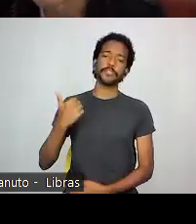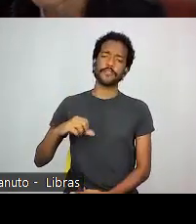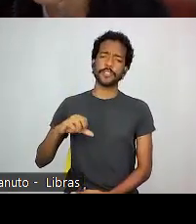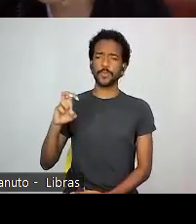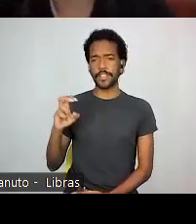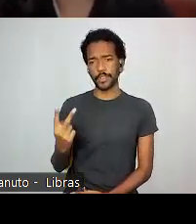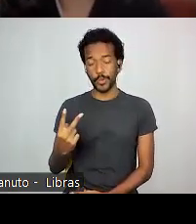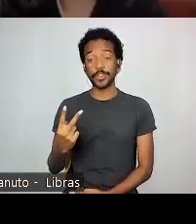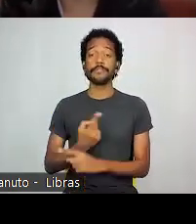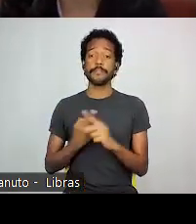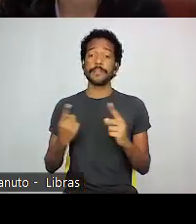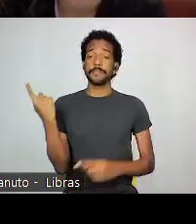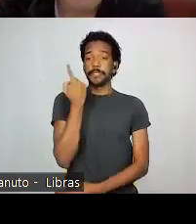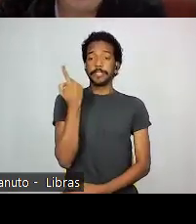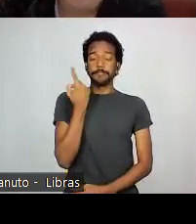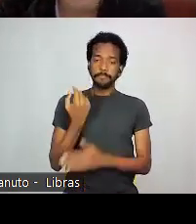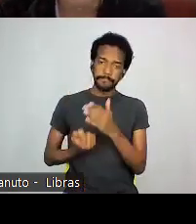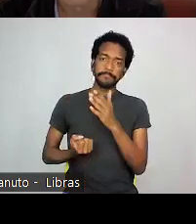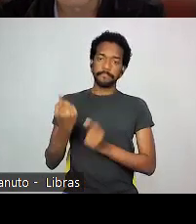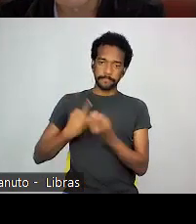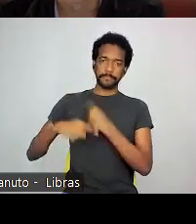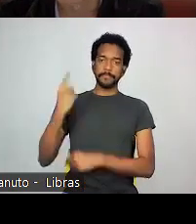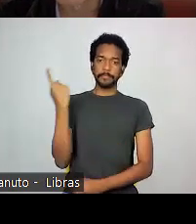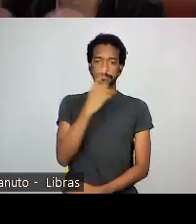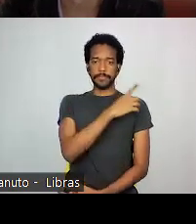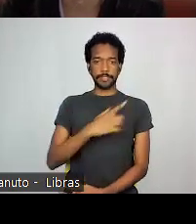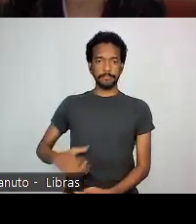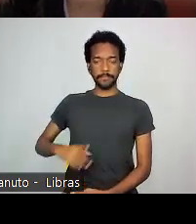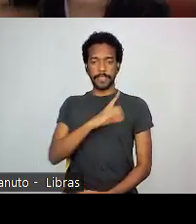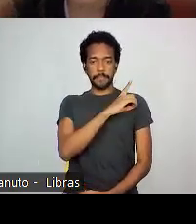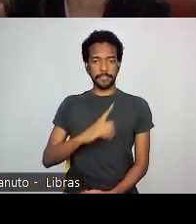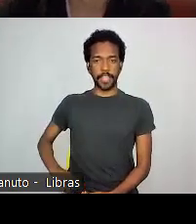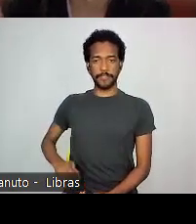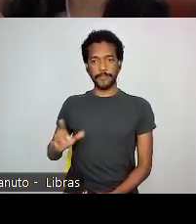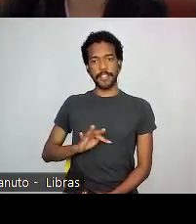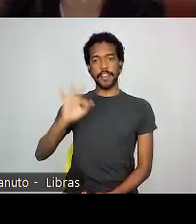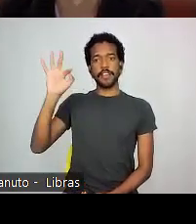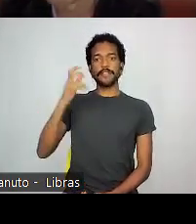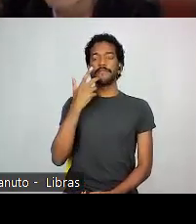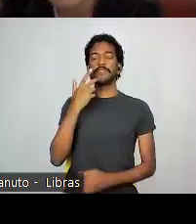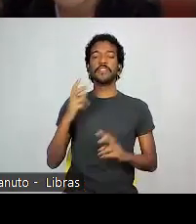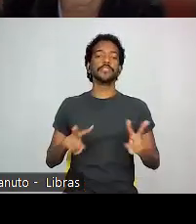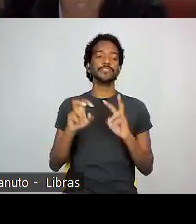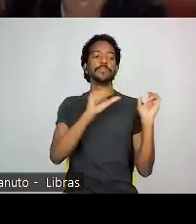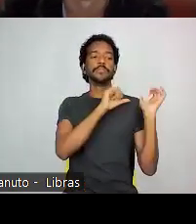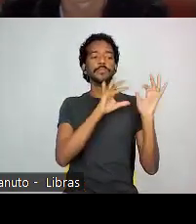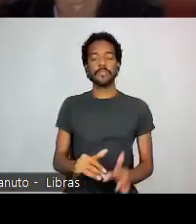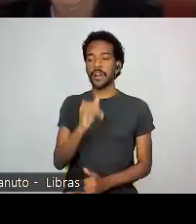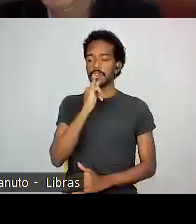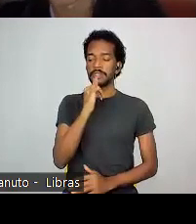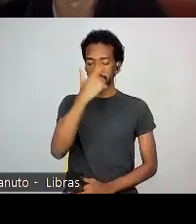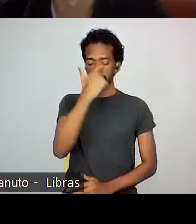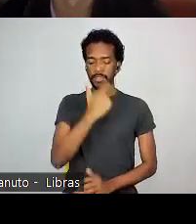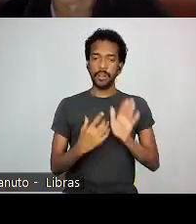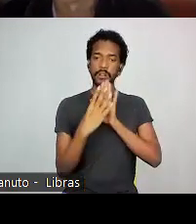torna o primeiro deputado federal em 55, e ele usa muito ele mesmo, a imigração japonesa como exemplo de que o